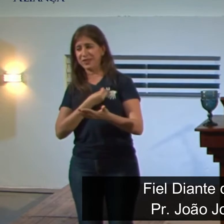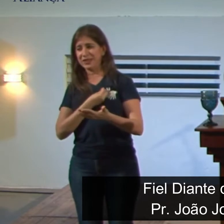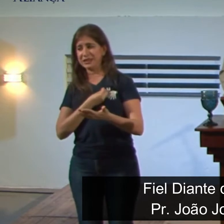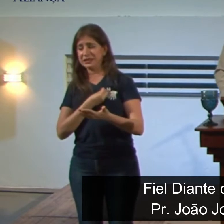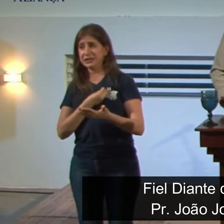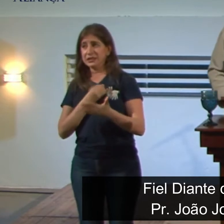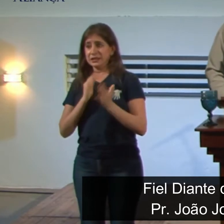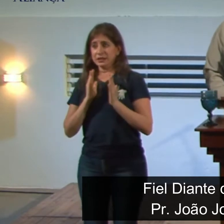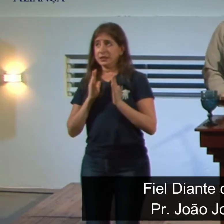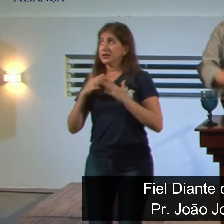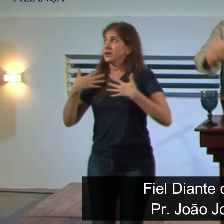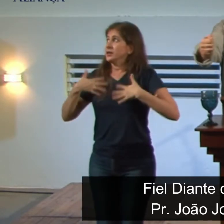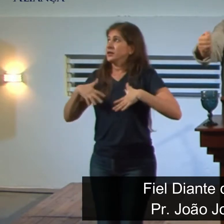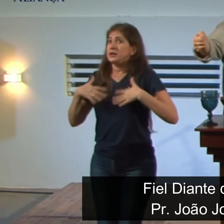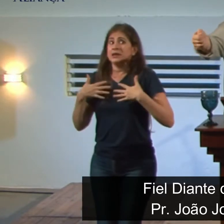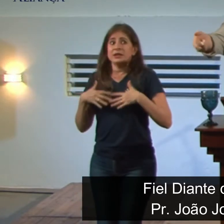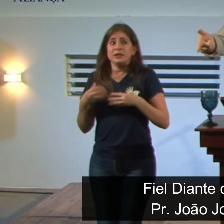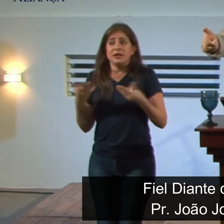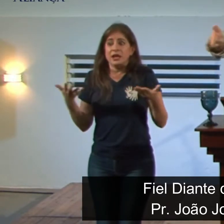contra a parede.